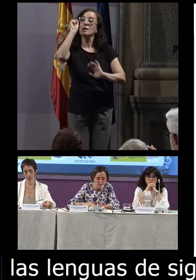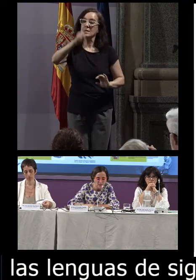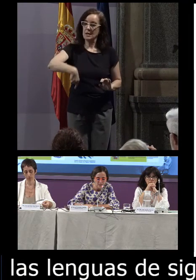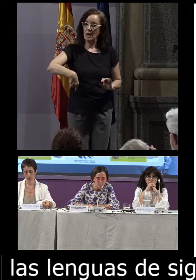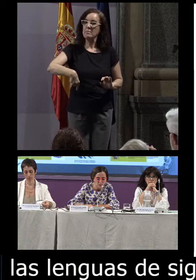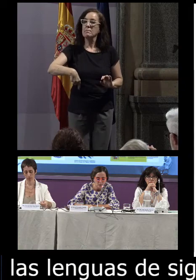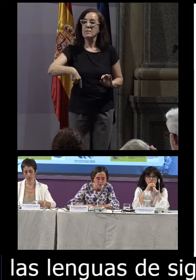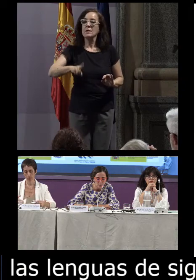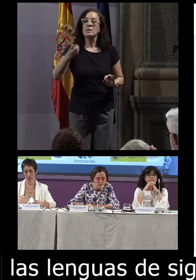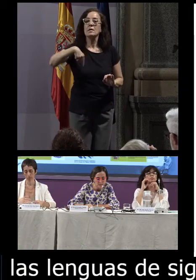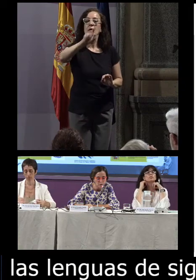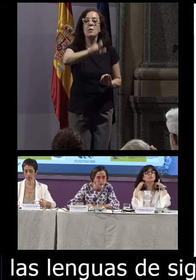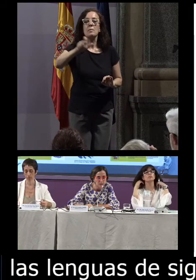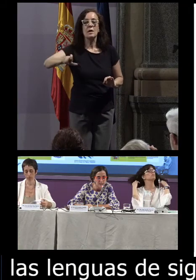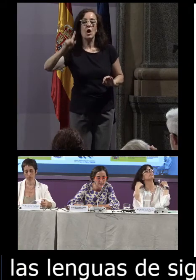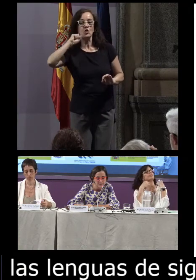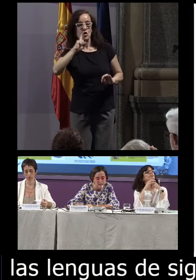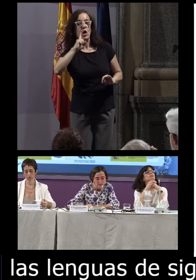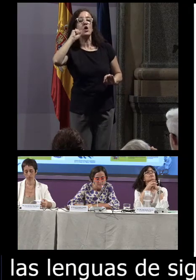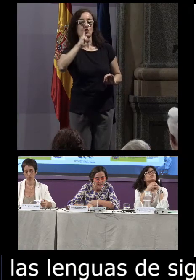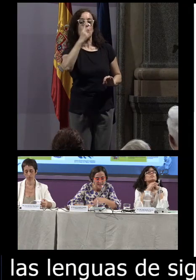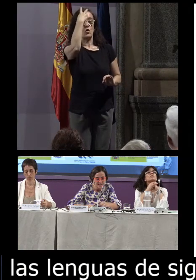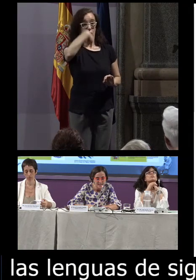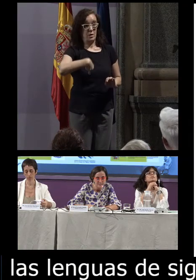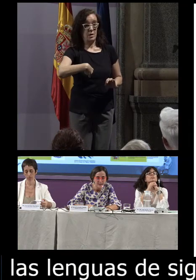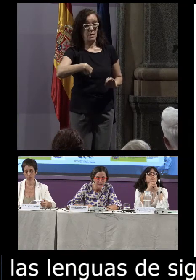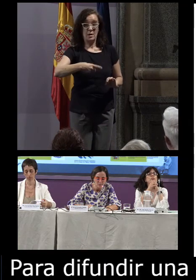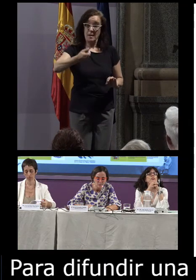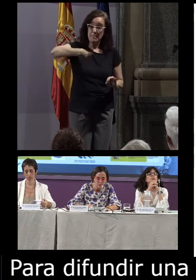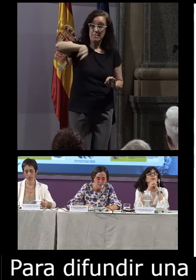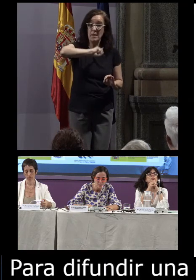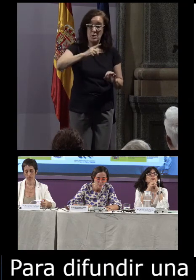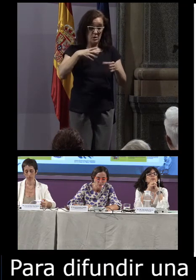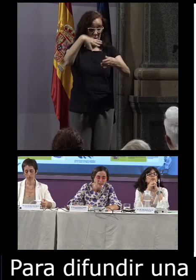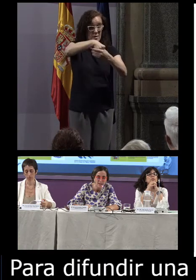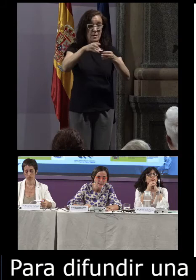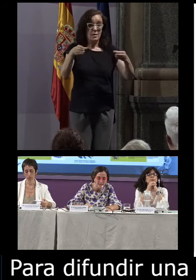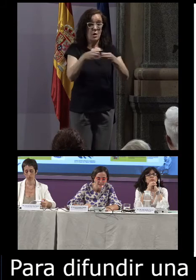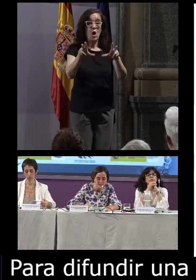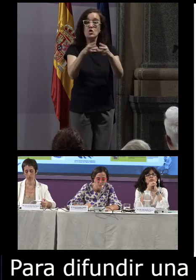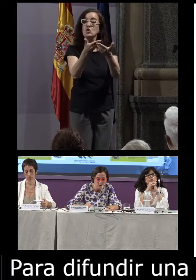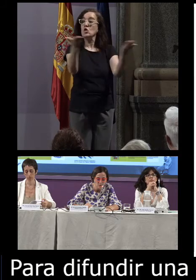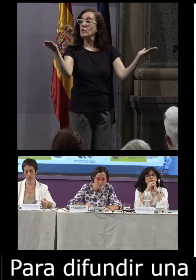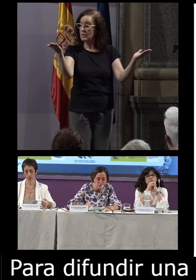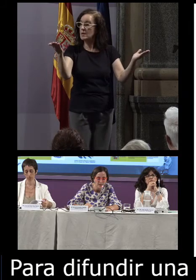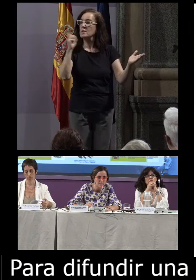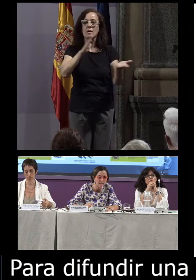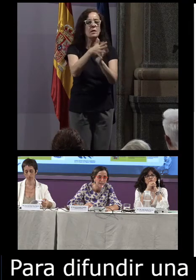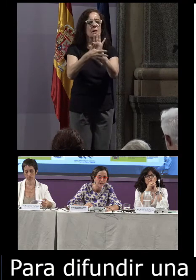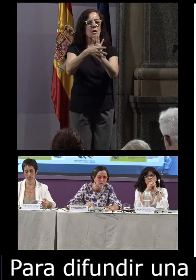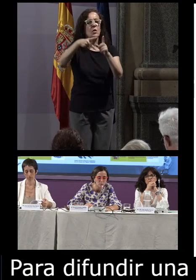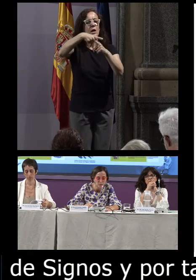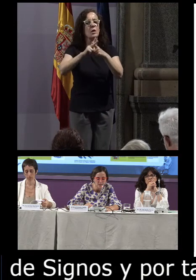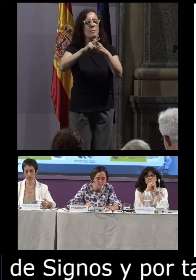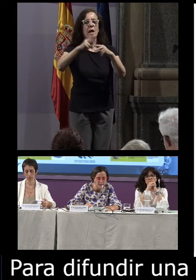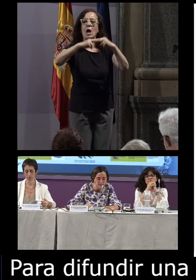de todas las personas sordas y sordociegas. Para ellas y para quienes conformamos la sociedad, estas lenguas son la mejor herramienta